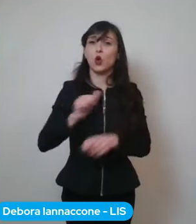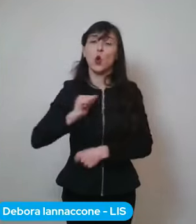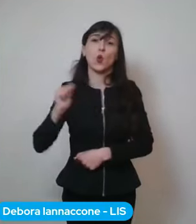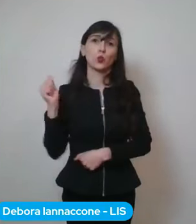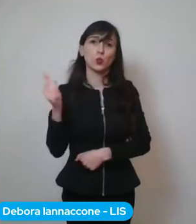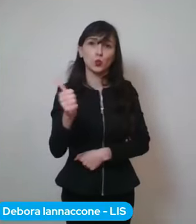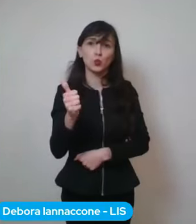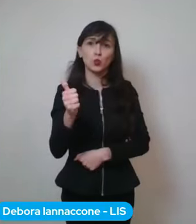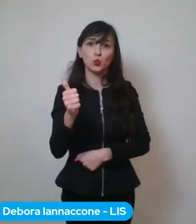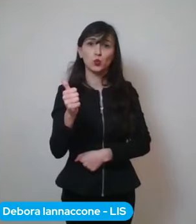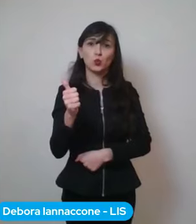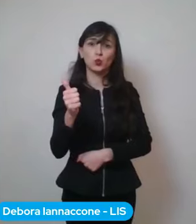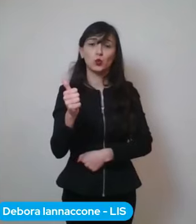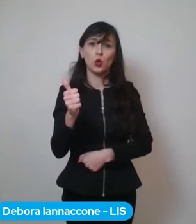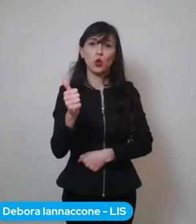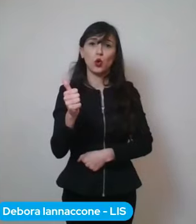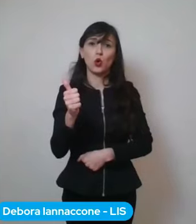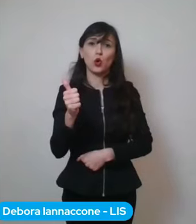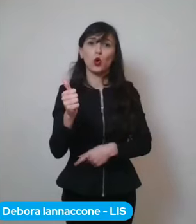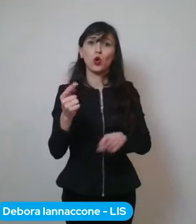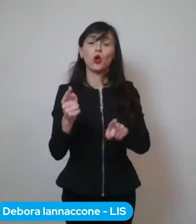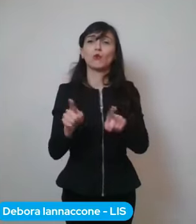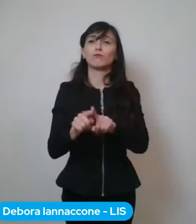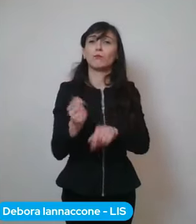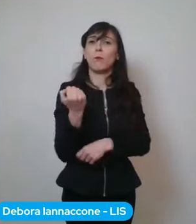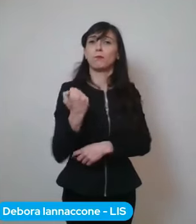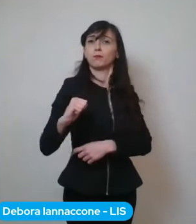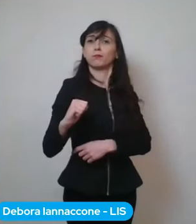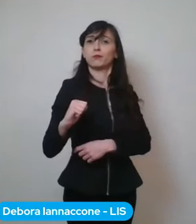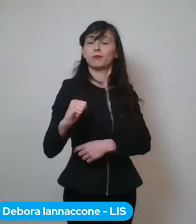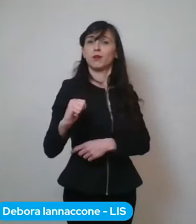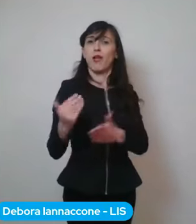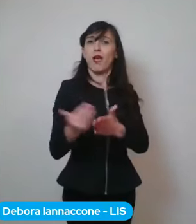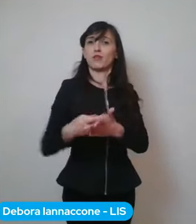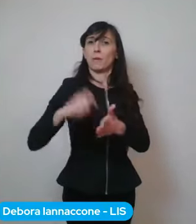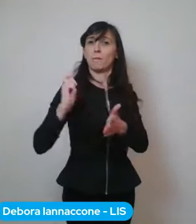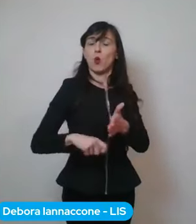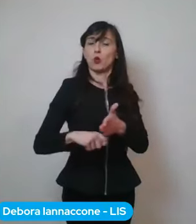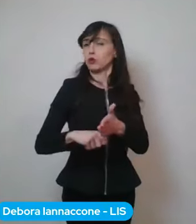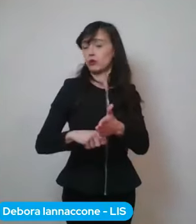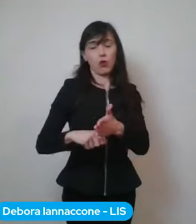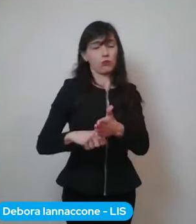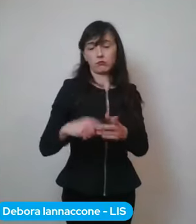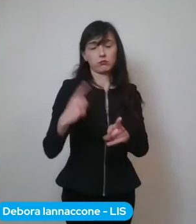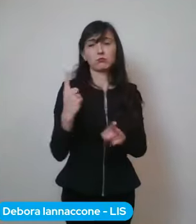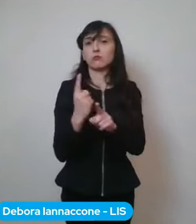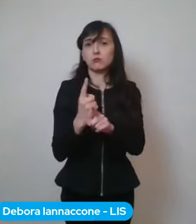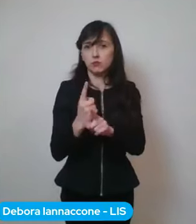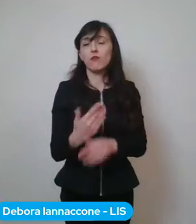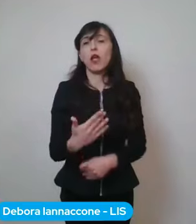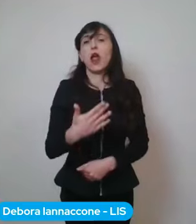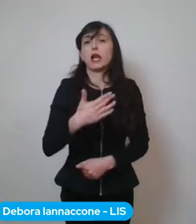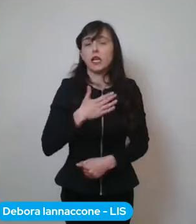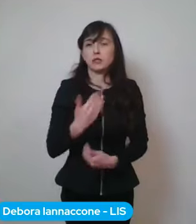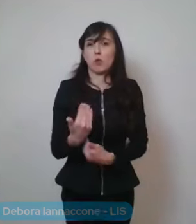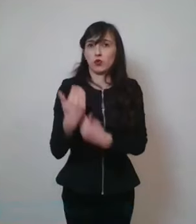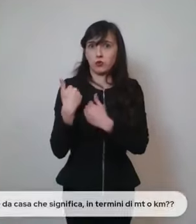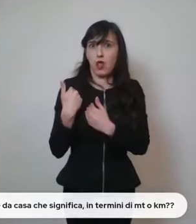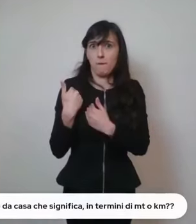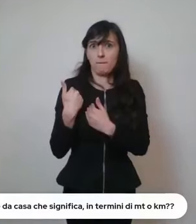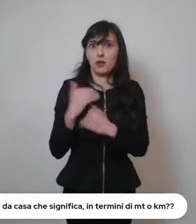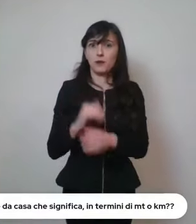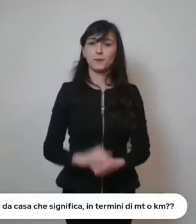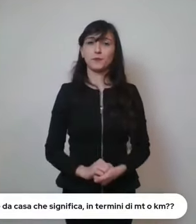non deve aggirare la la sanzione ma deve aumentare ulteriormente il proprio senso di responsabilità. Ma ancora un paio di